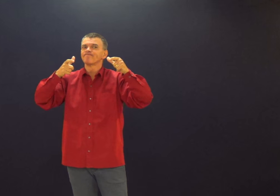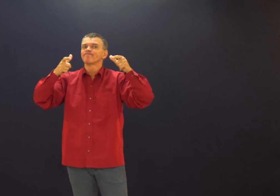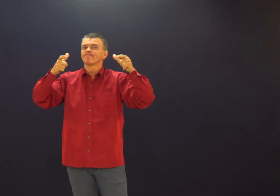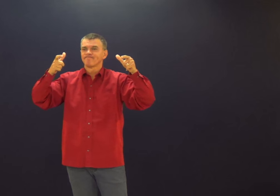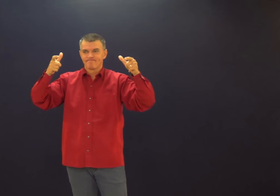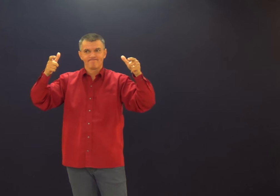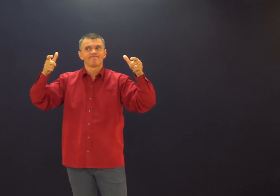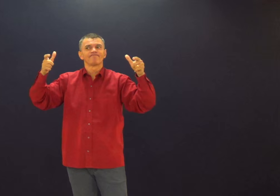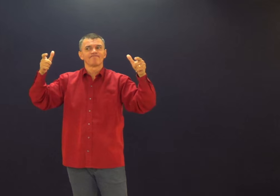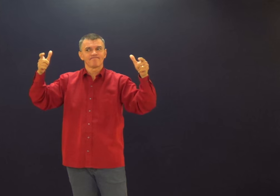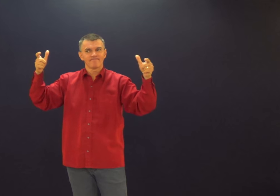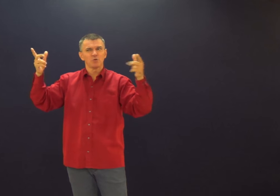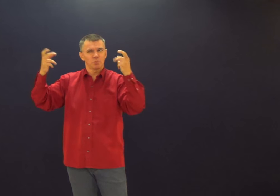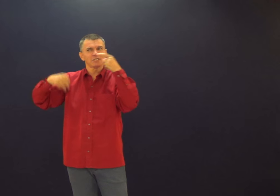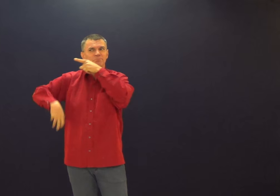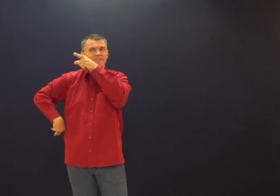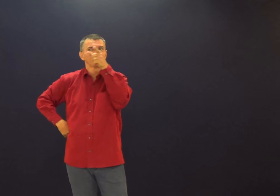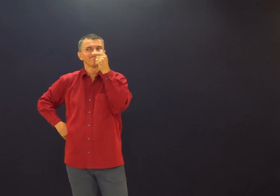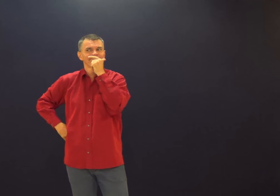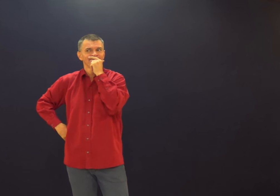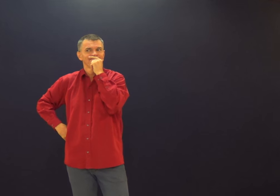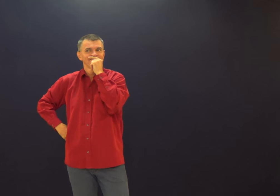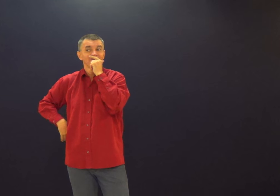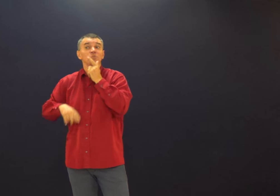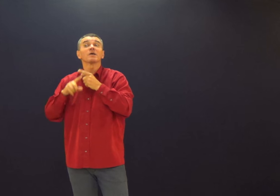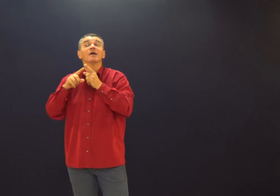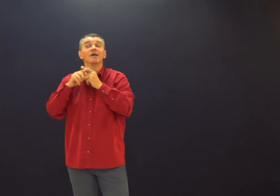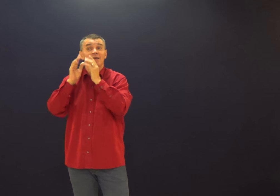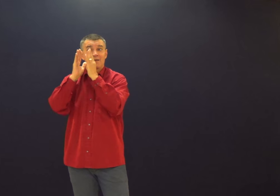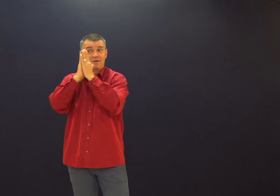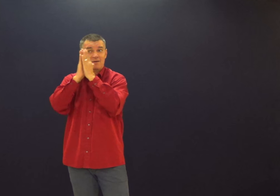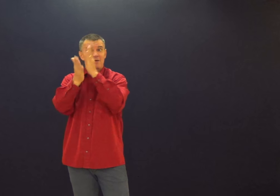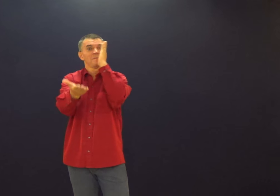que o público aqui do Ministério está lamentando. Por quê?